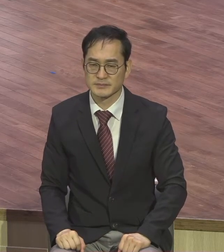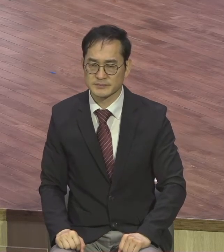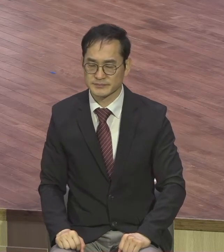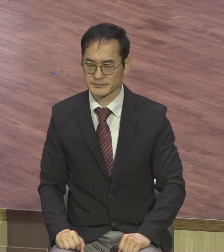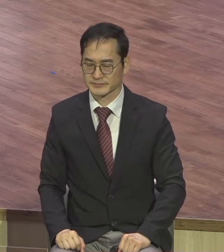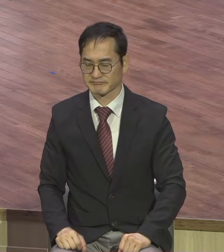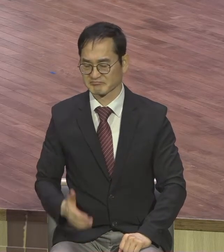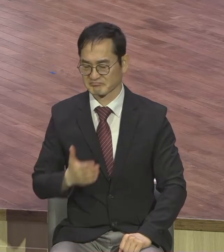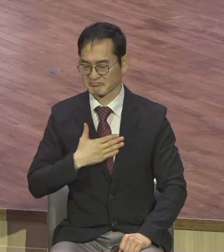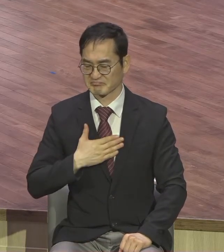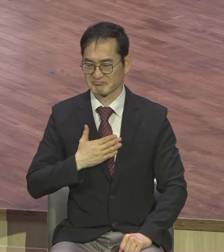있을진저